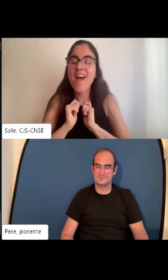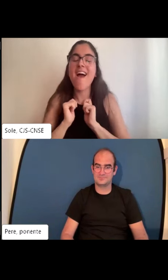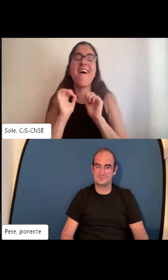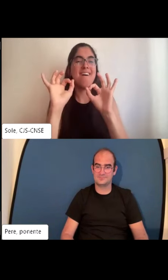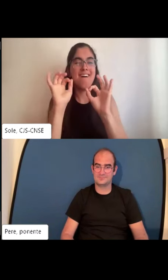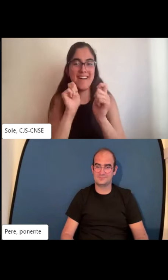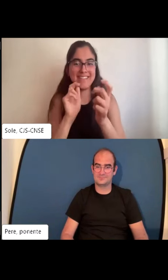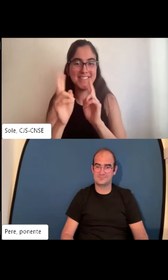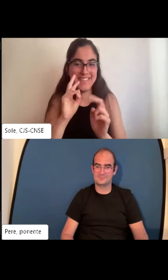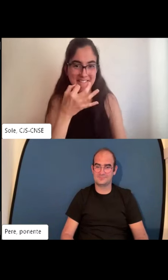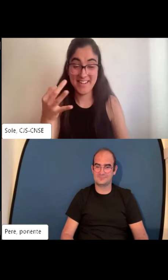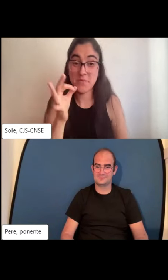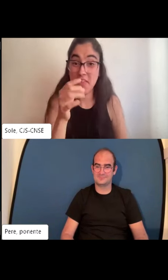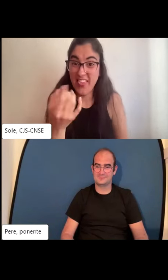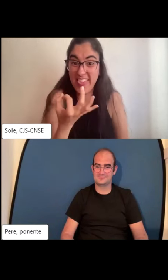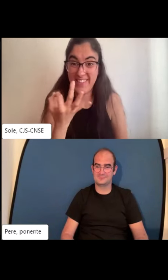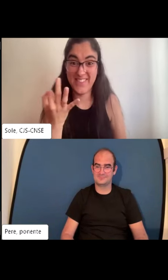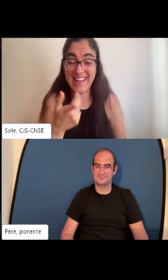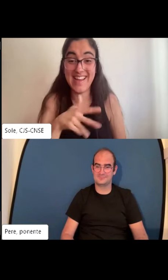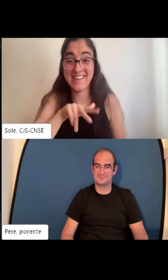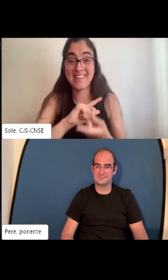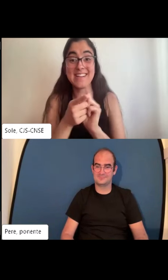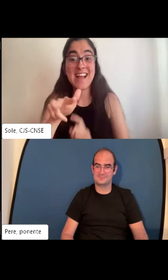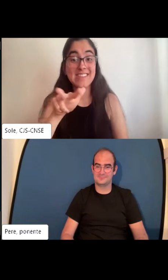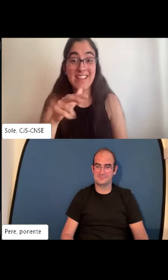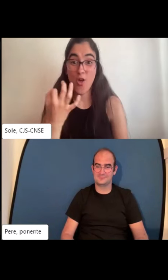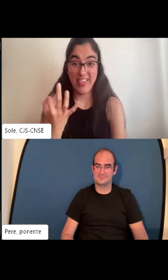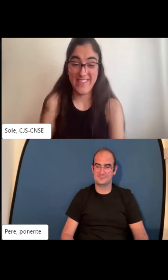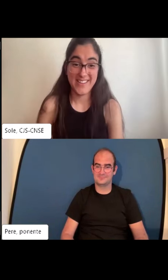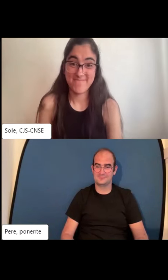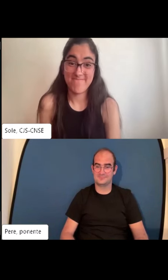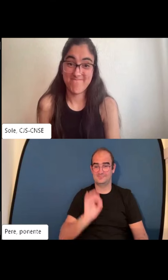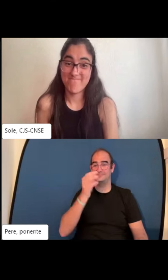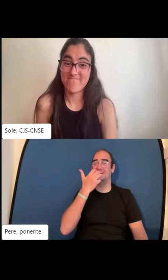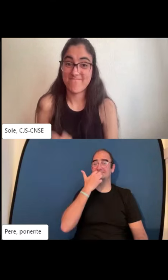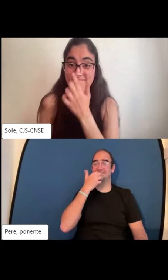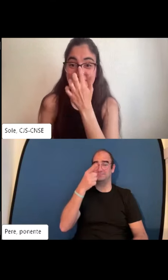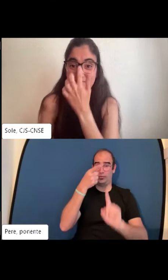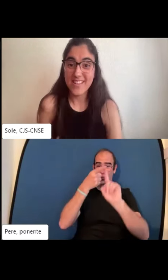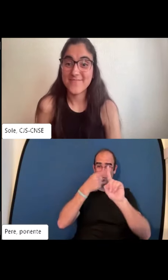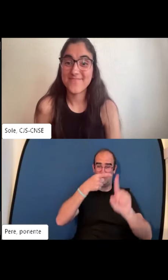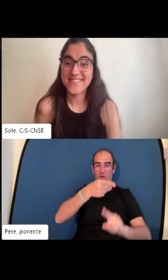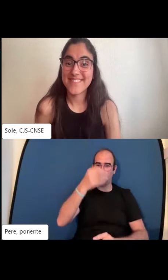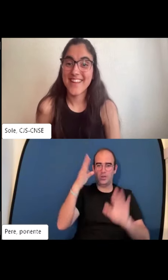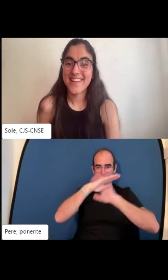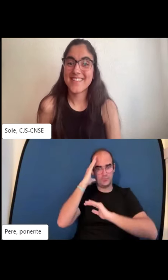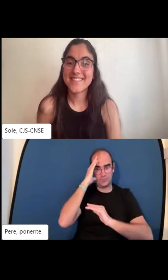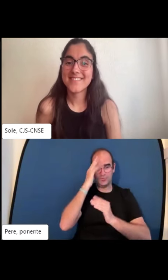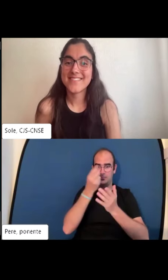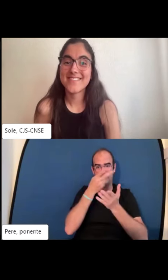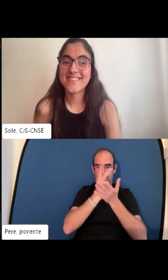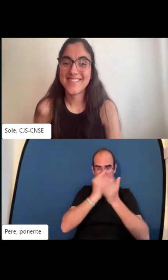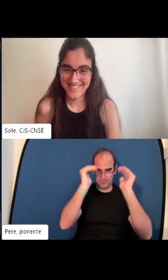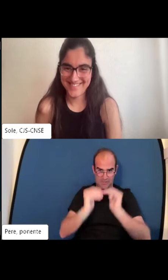preguntas muy sencillas el hecho de tener este programa que te hace unas preguntas previas pues la verdad es que está fantástico solo habría que traducirlo al